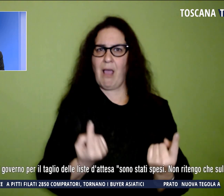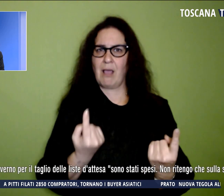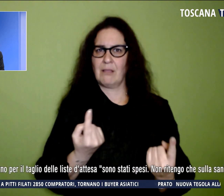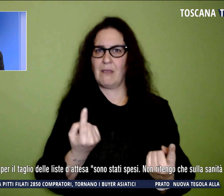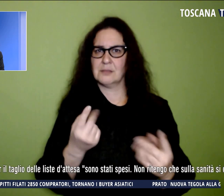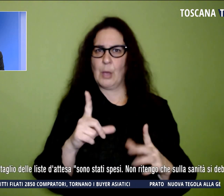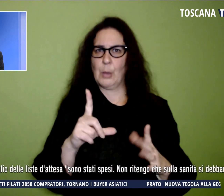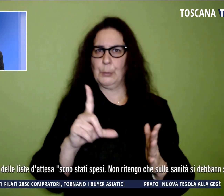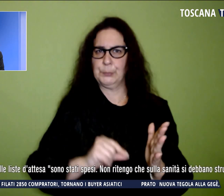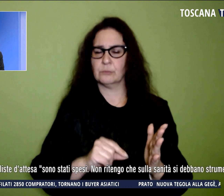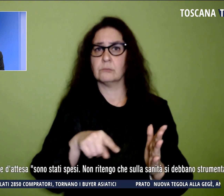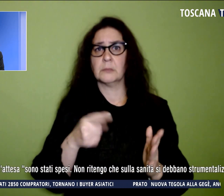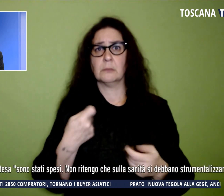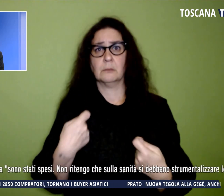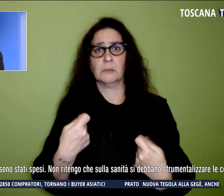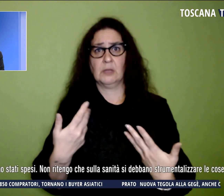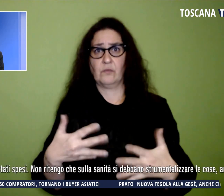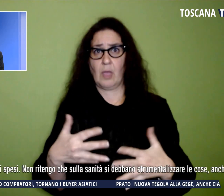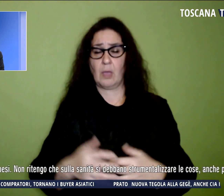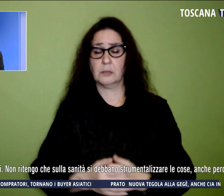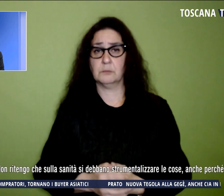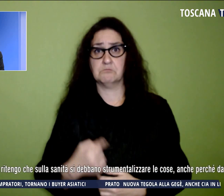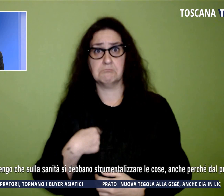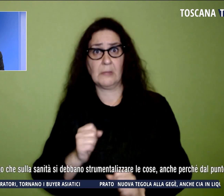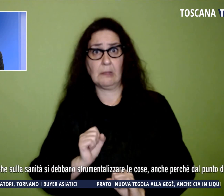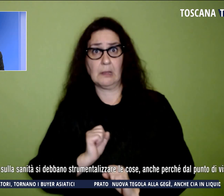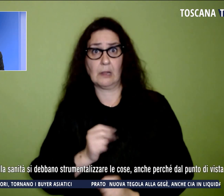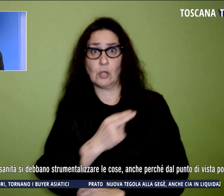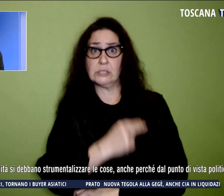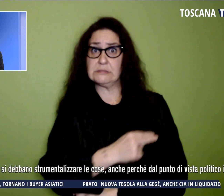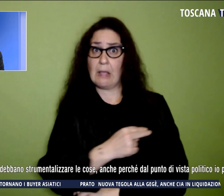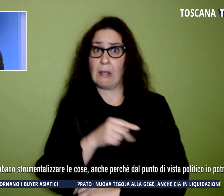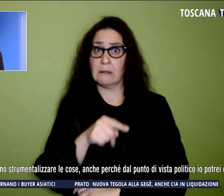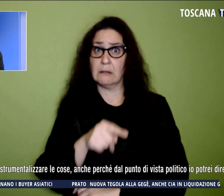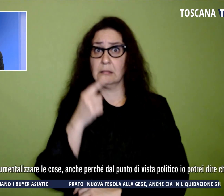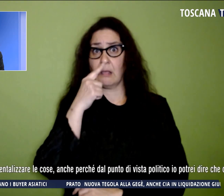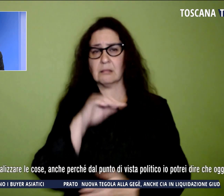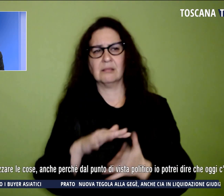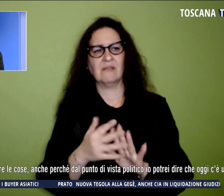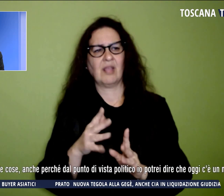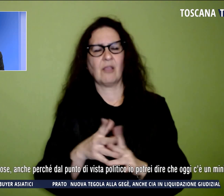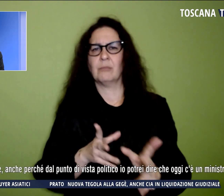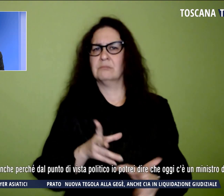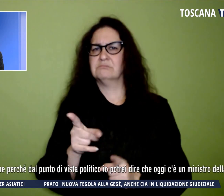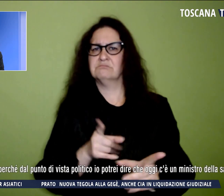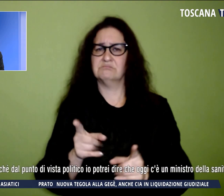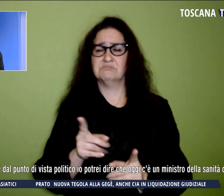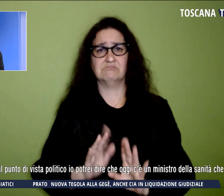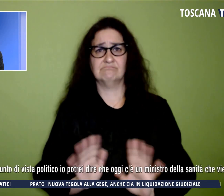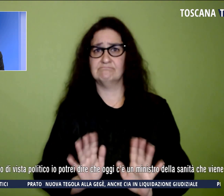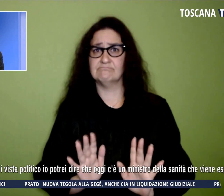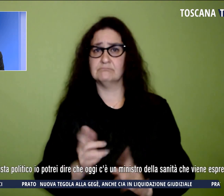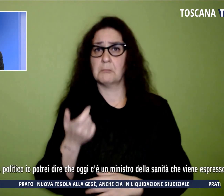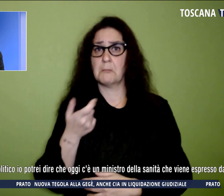ritengo che sulla sanità si debbano strumentalizzare le cose, anche perché dal punto di vista politico